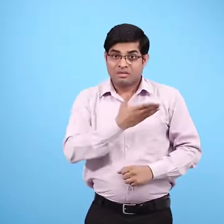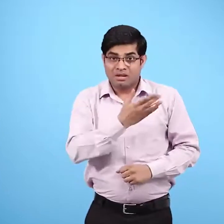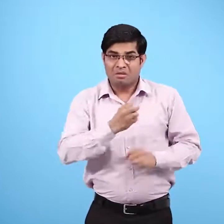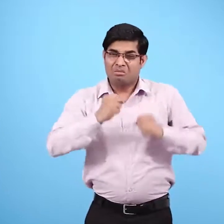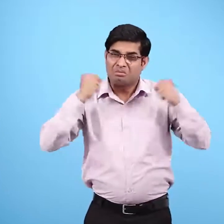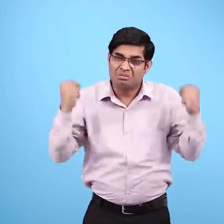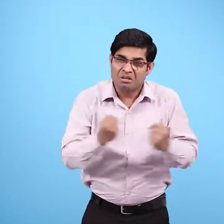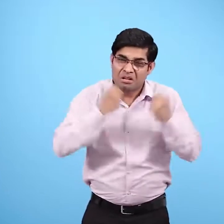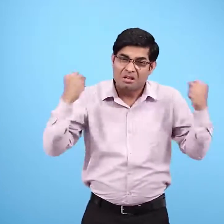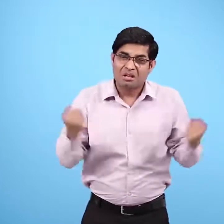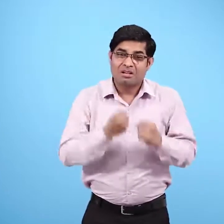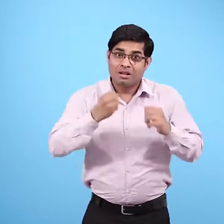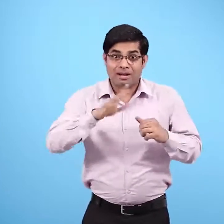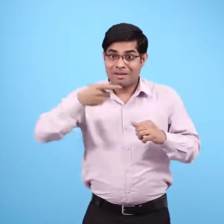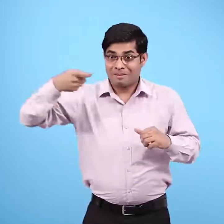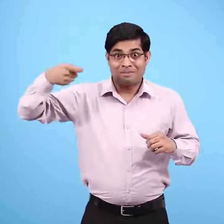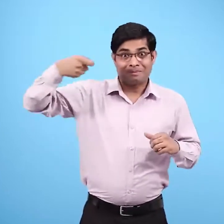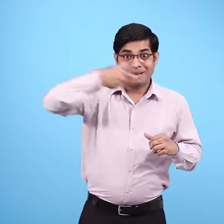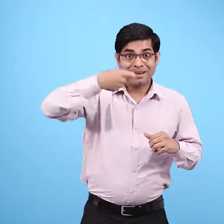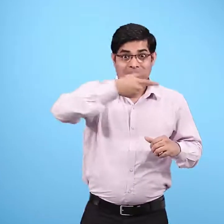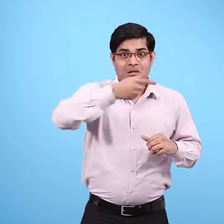इस मेनत की उसे बहुत कम मजदूरी मिलती है